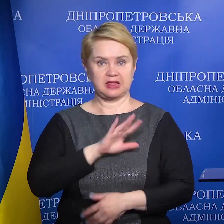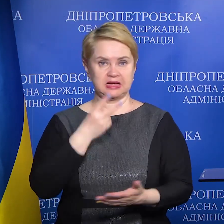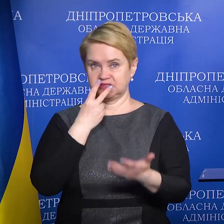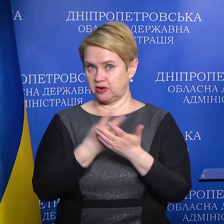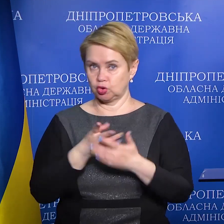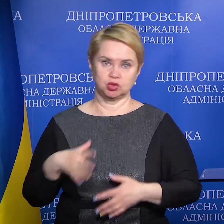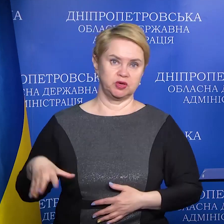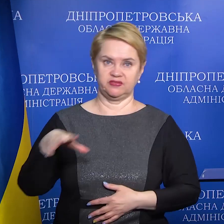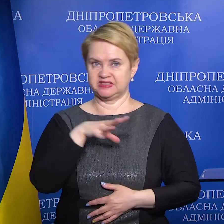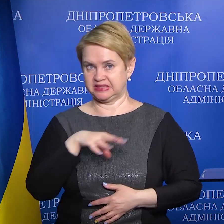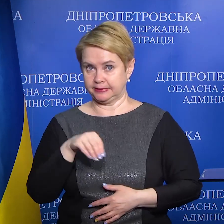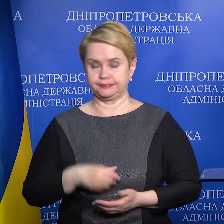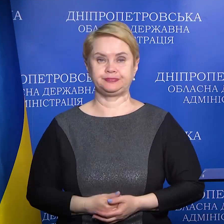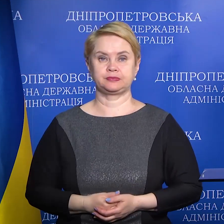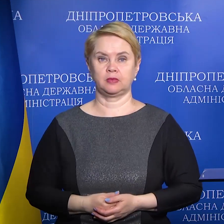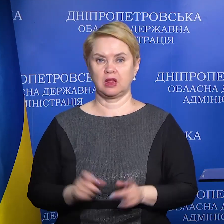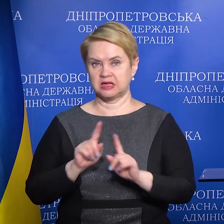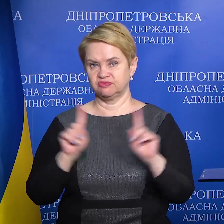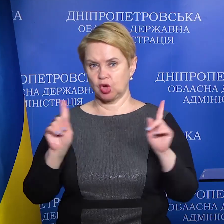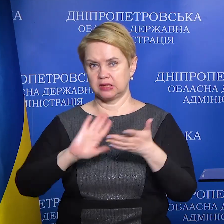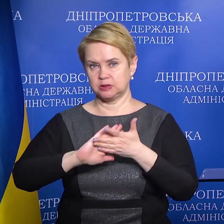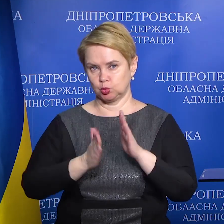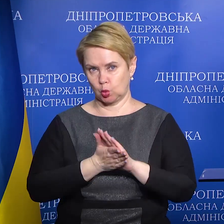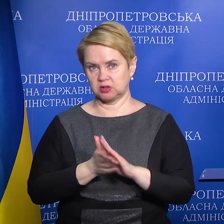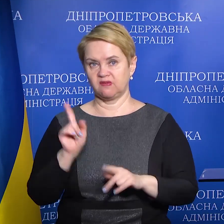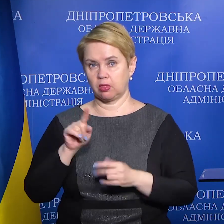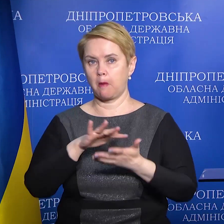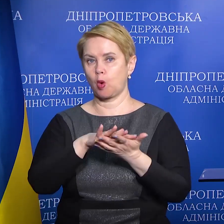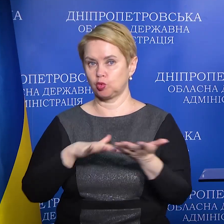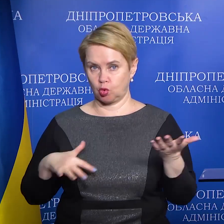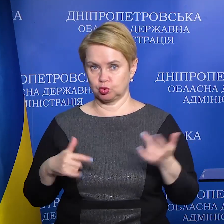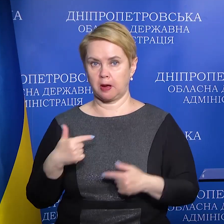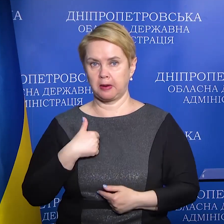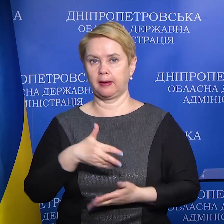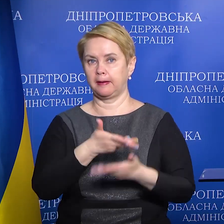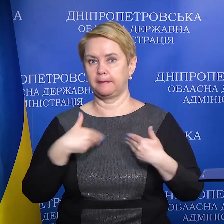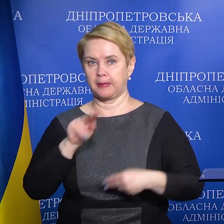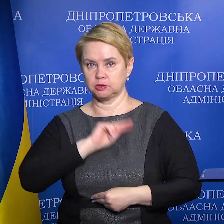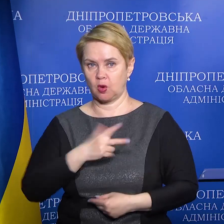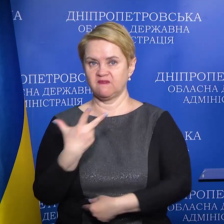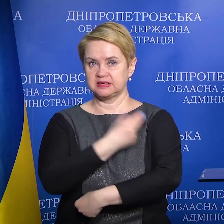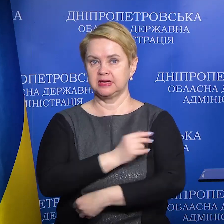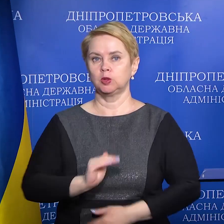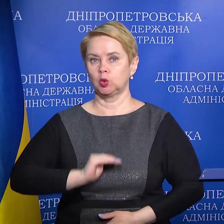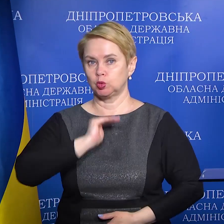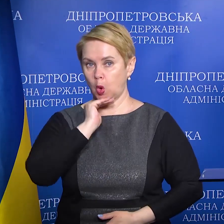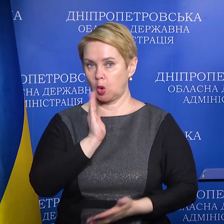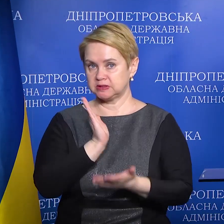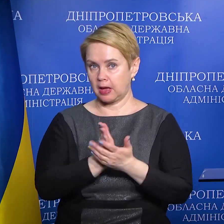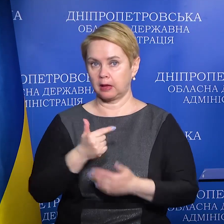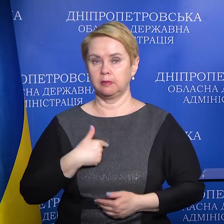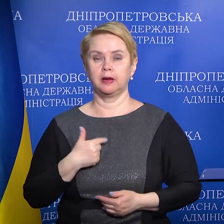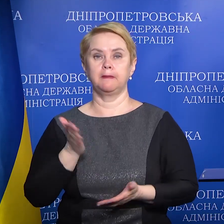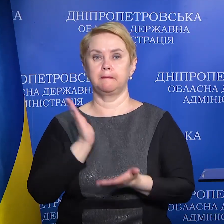на всі надзвичайні ситуації, вона продовжується. Ми працюємо, вакцини достатньо. Ми